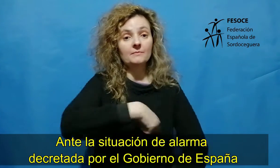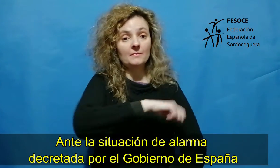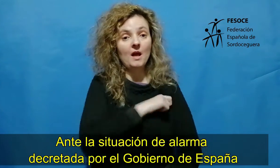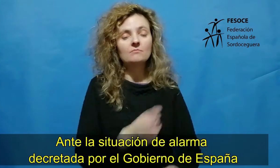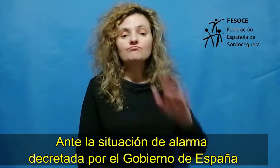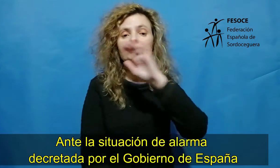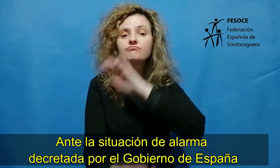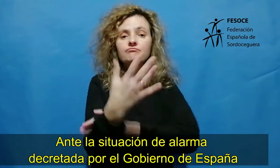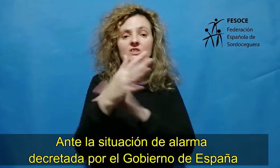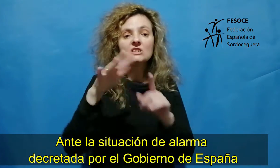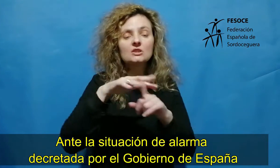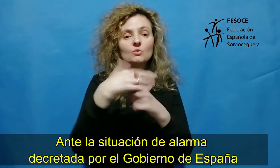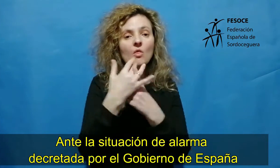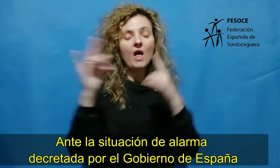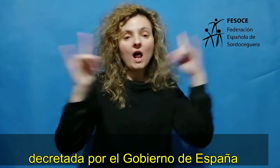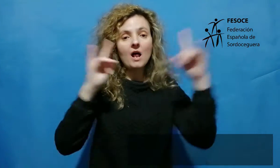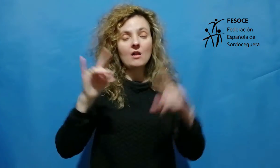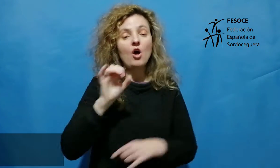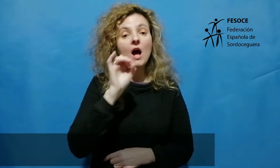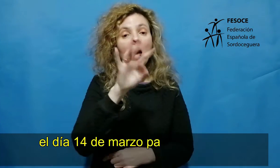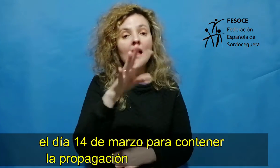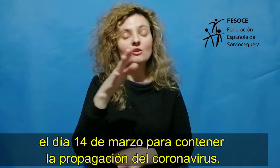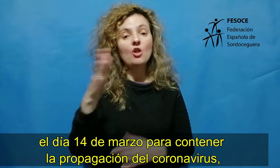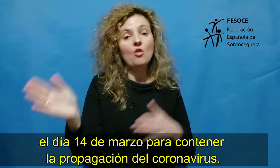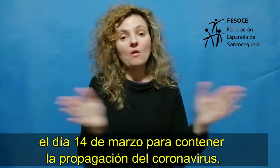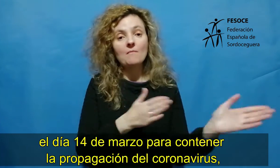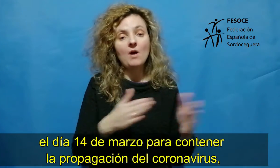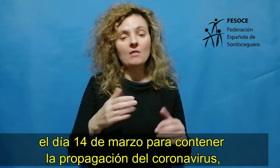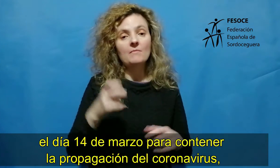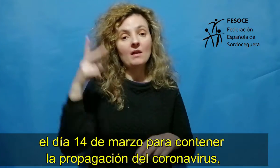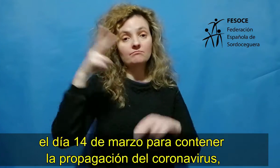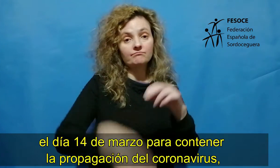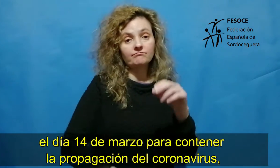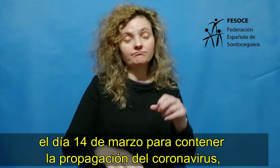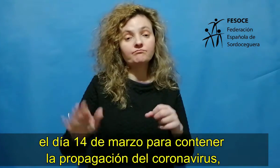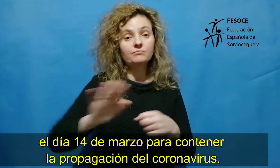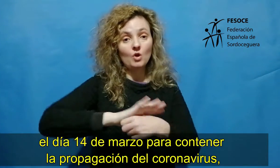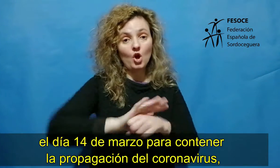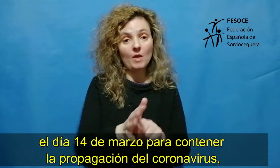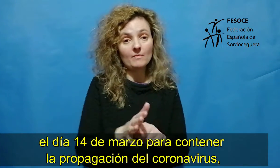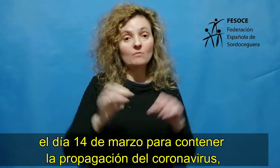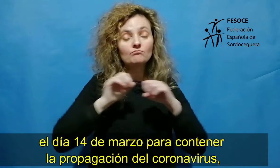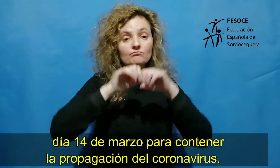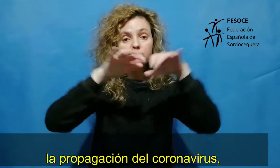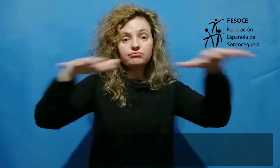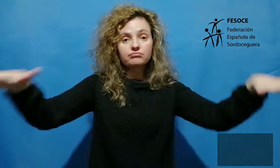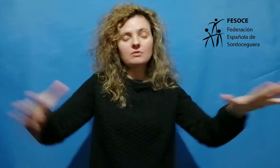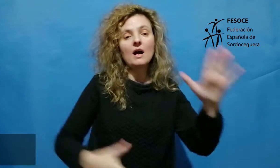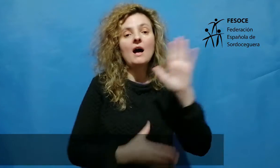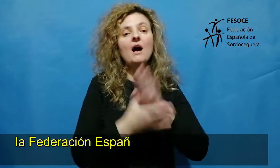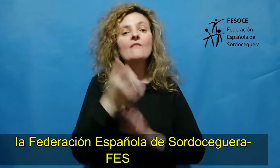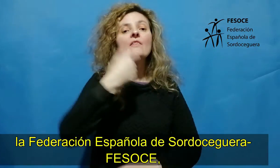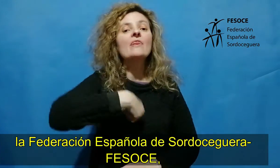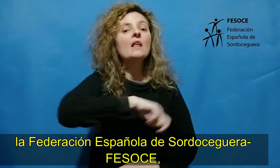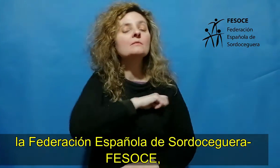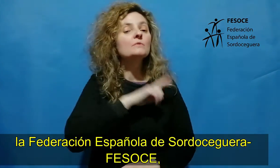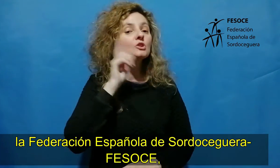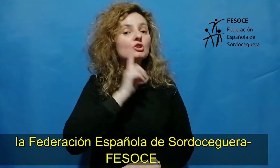alarma decretada por el Gobierno de España el día 14 de marzo para contener la propagación del coronavirus, la Federación